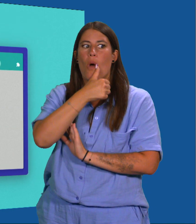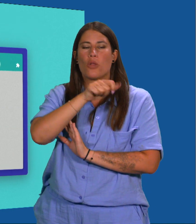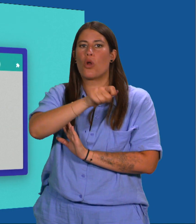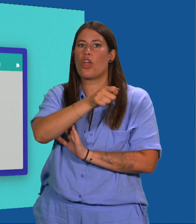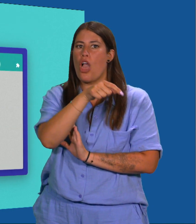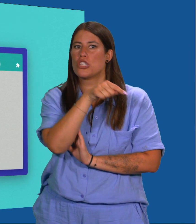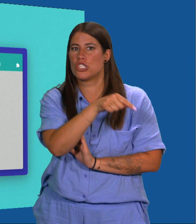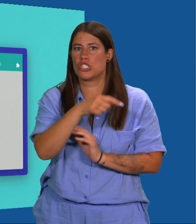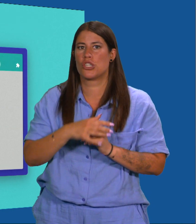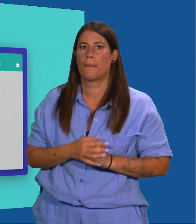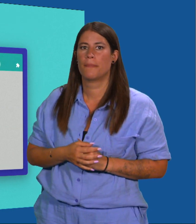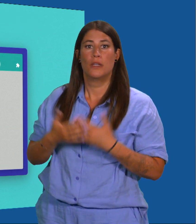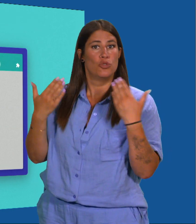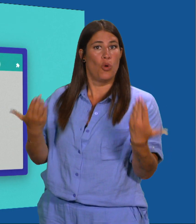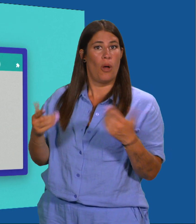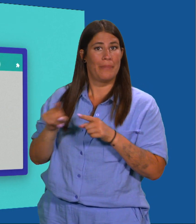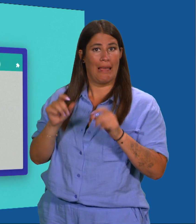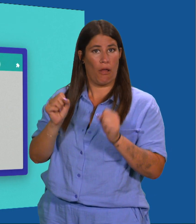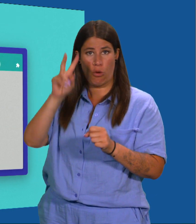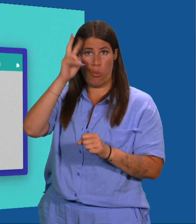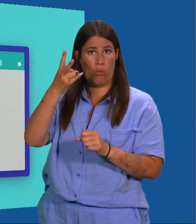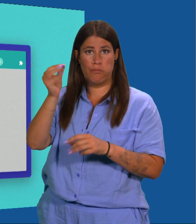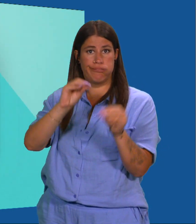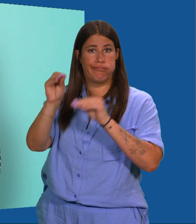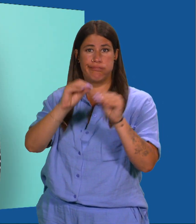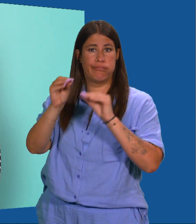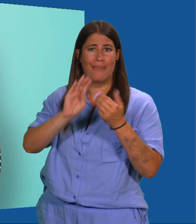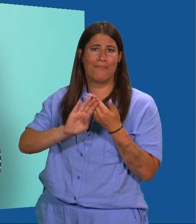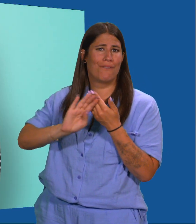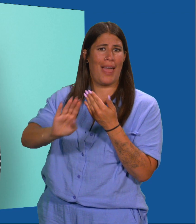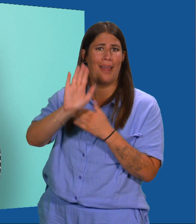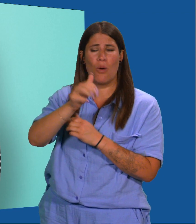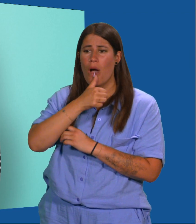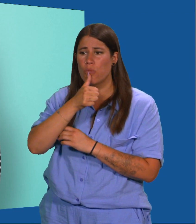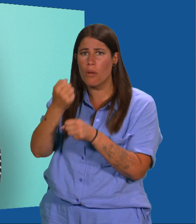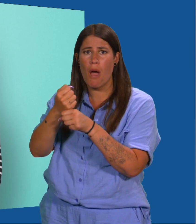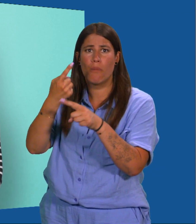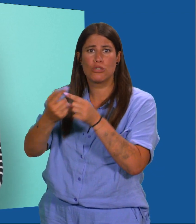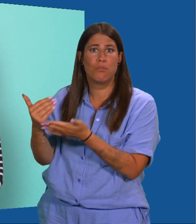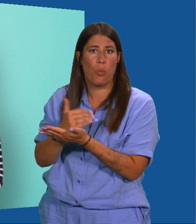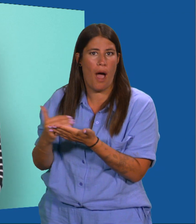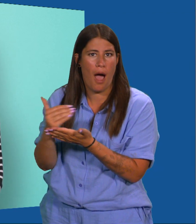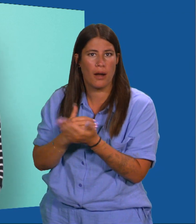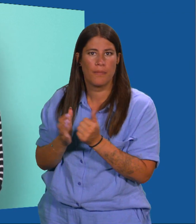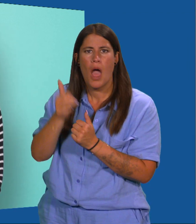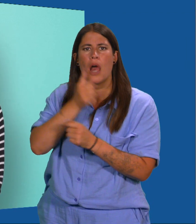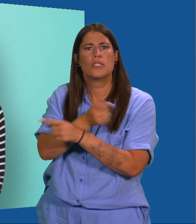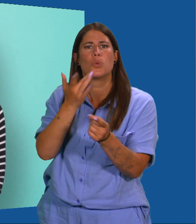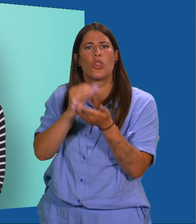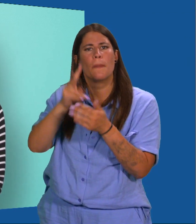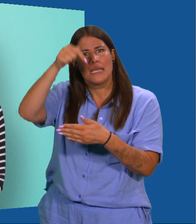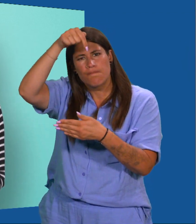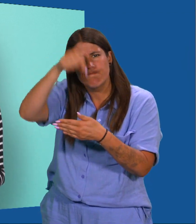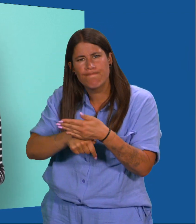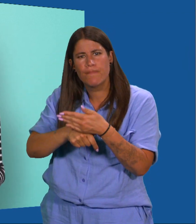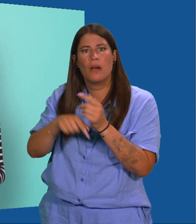Ziezo, nu kan je veilige wachtwoorden maken en bewaren. Wil je nog meer weten over veilige wachtwoorden maken en